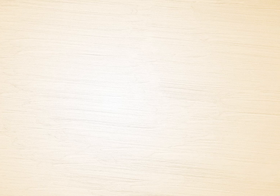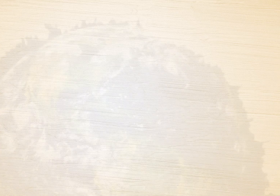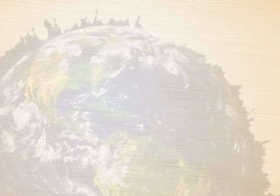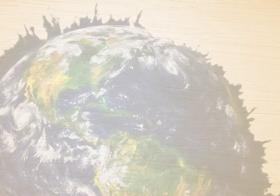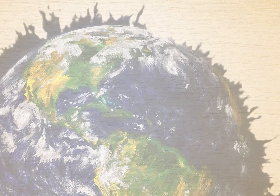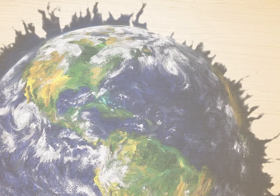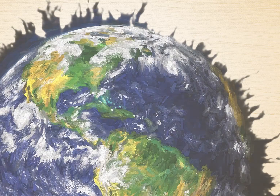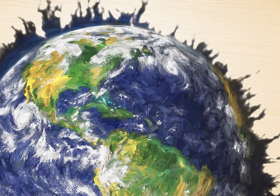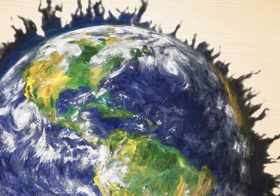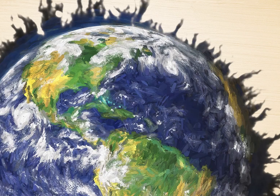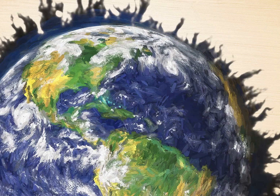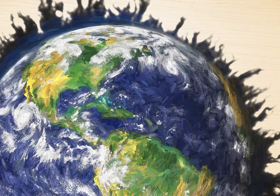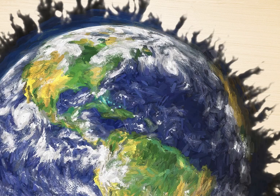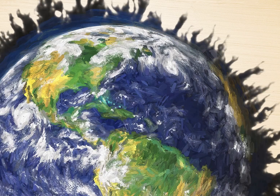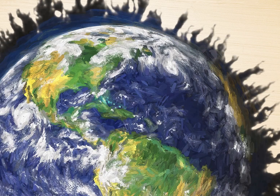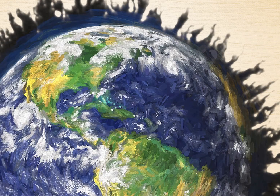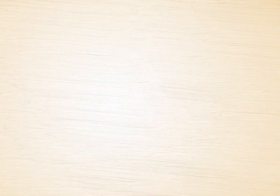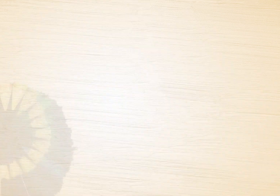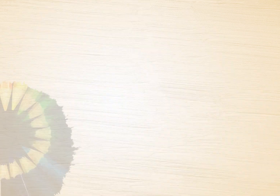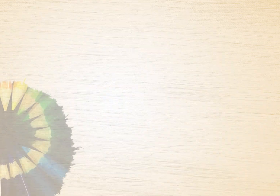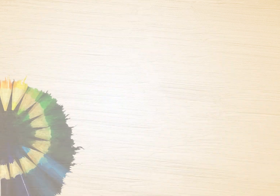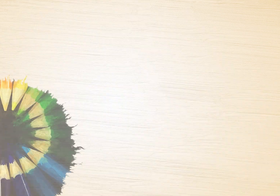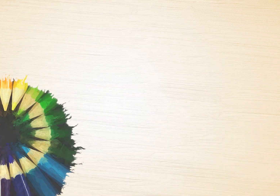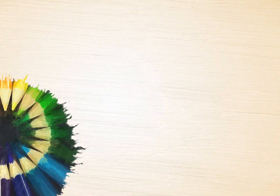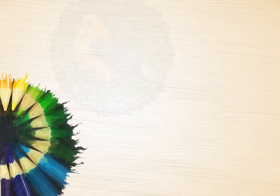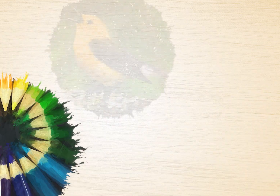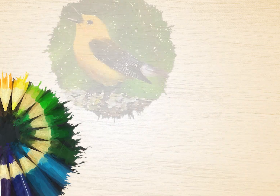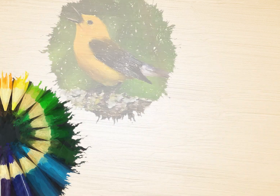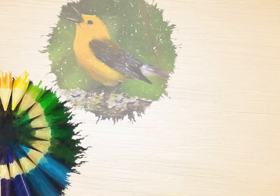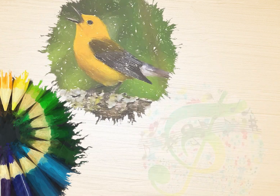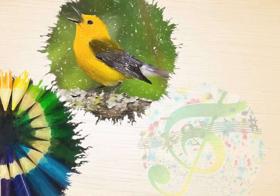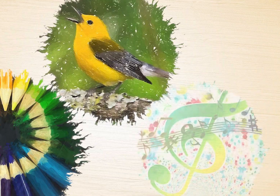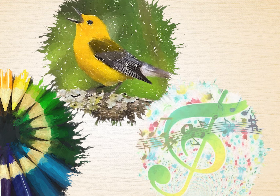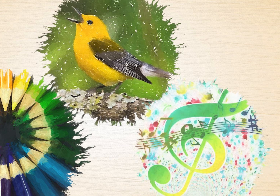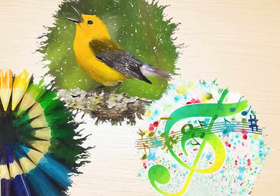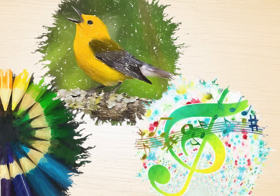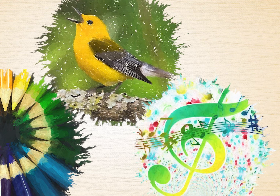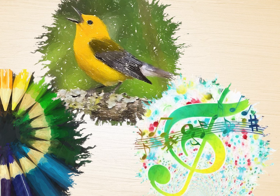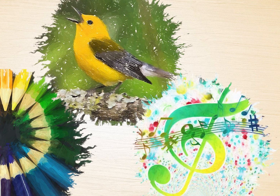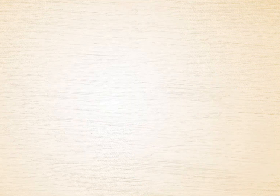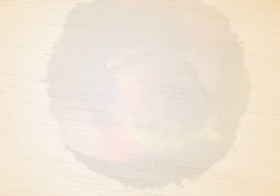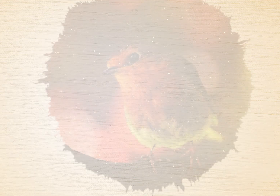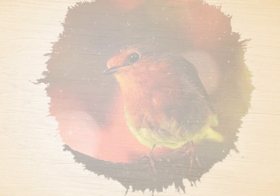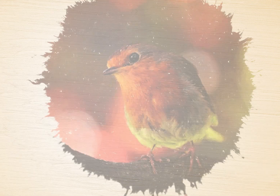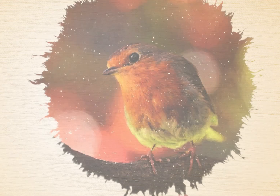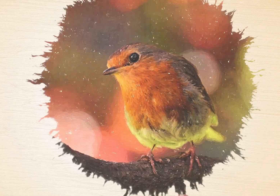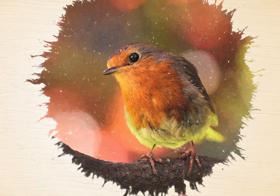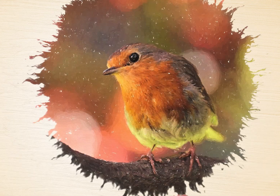Náš svet je úžasný. Je plný farie, zvukov a hudby. Existujú